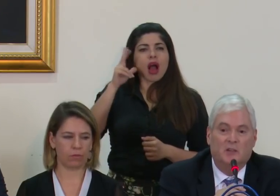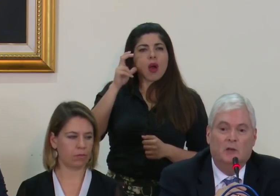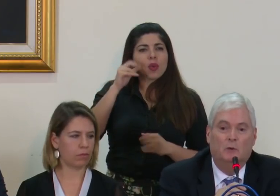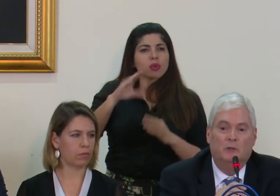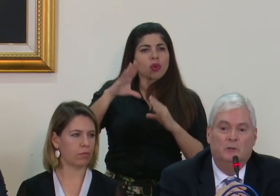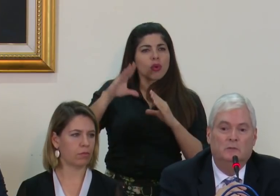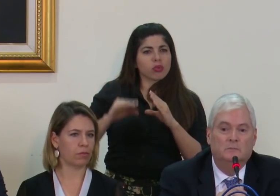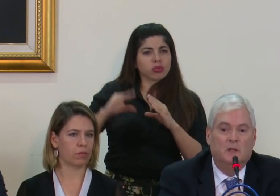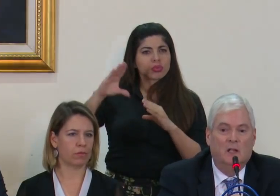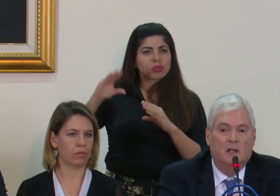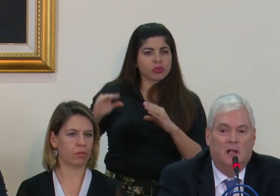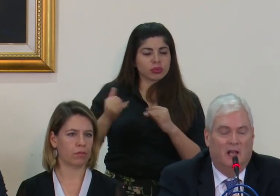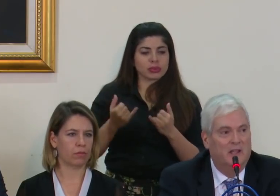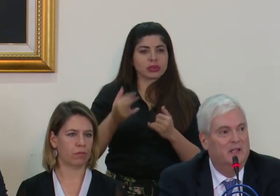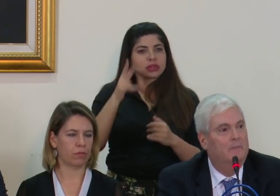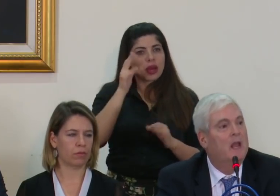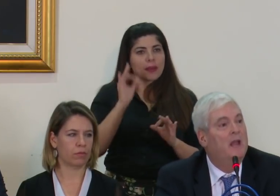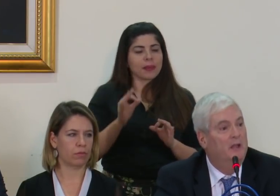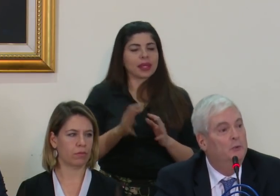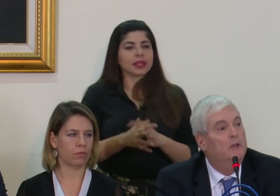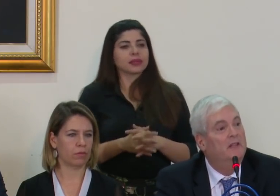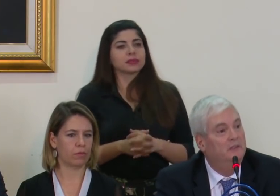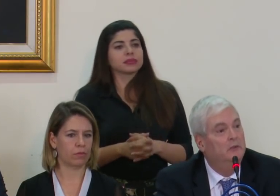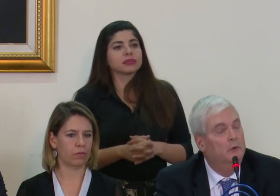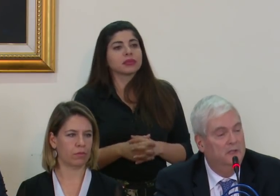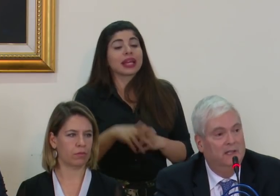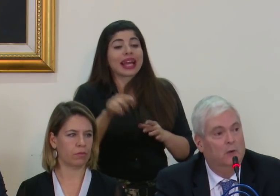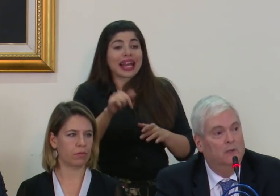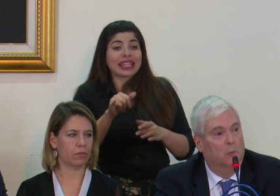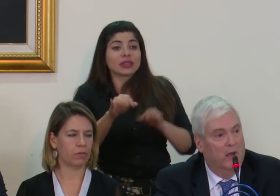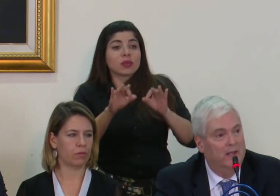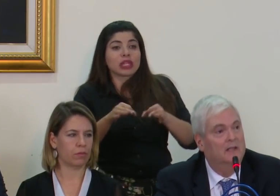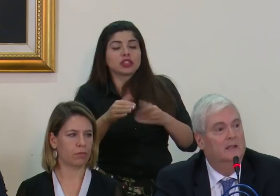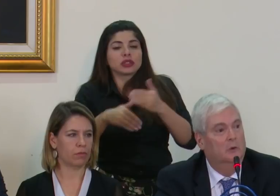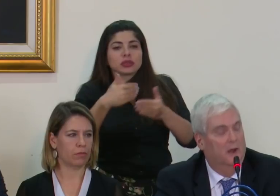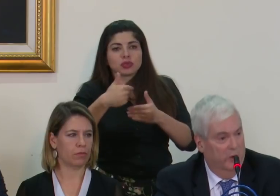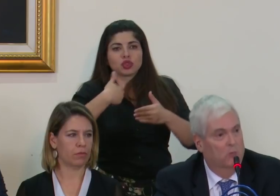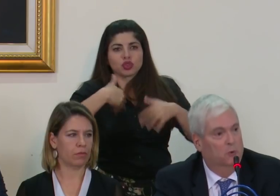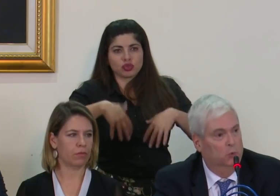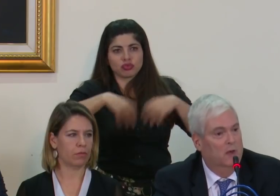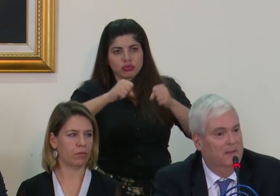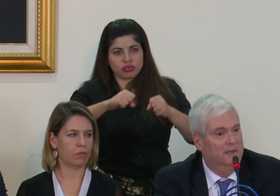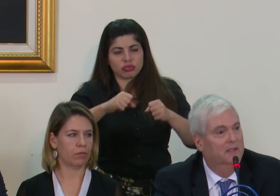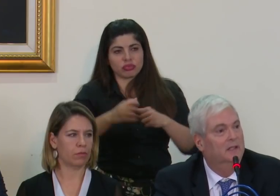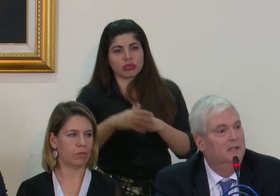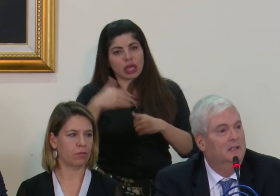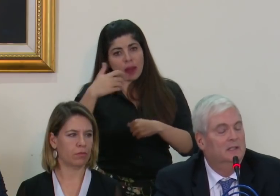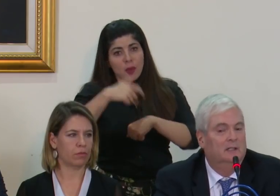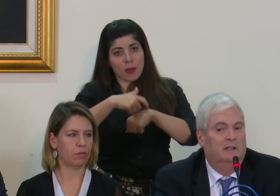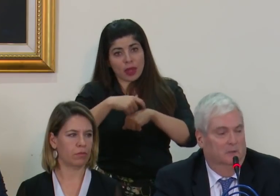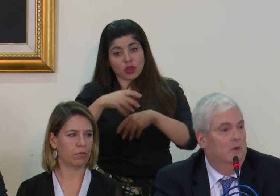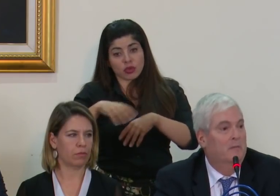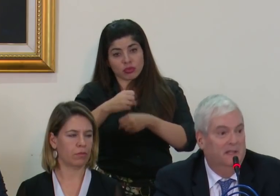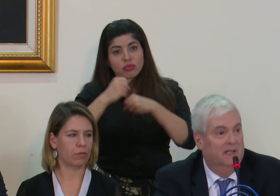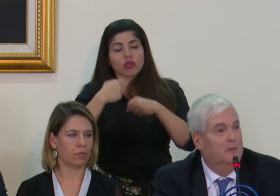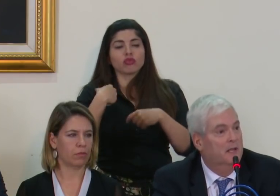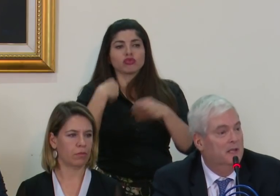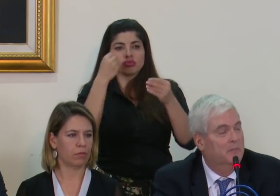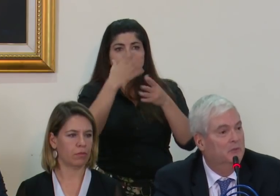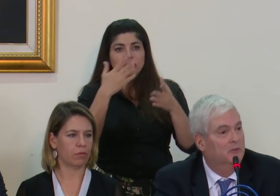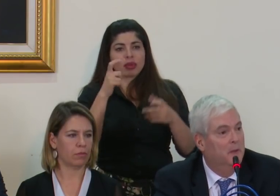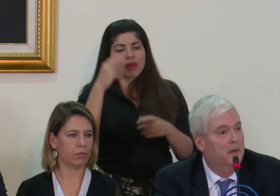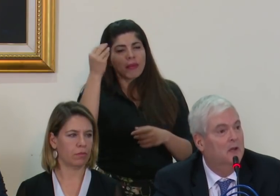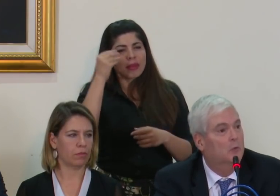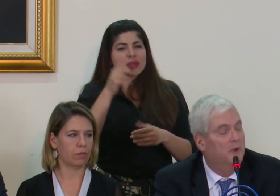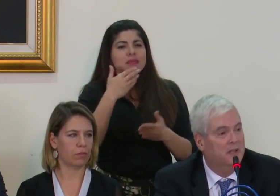Está yendo el audio. Ahí ya. Es una decisión que tengo que tomar y lo haré oportunamente. Tengo que meditar